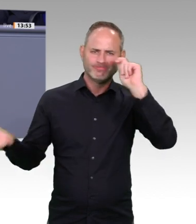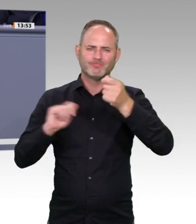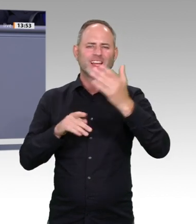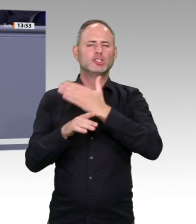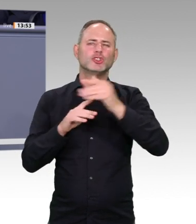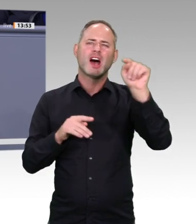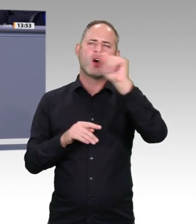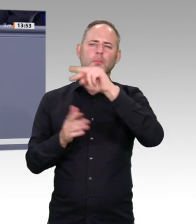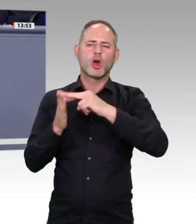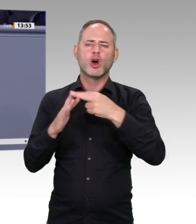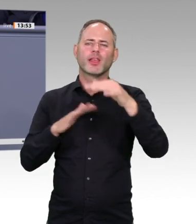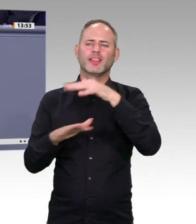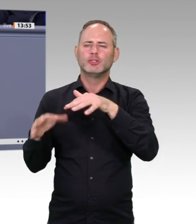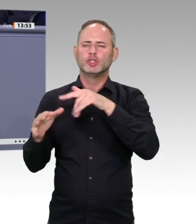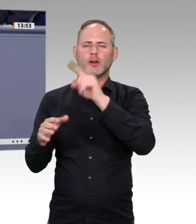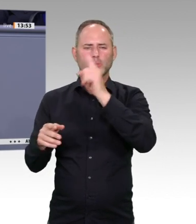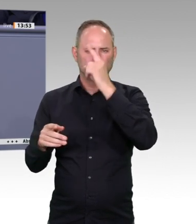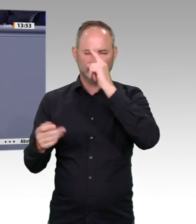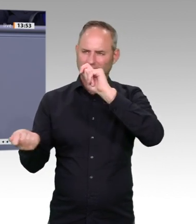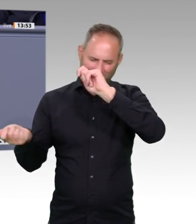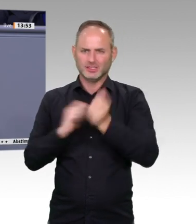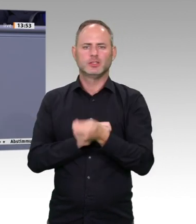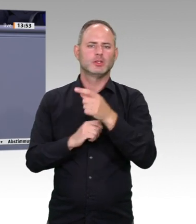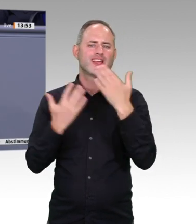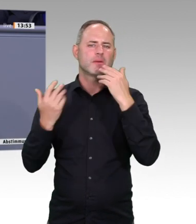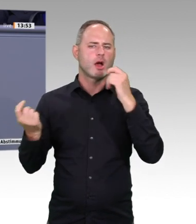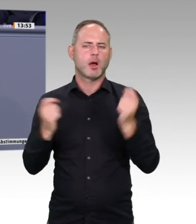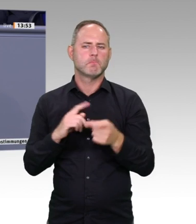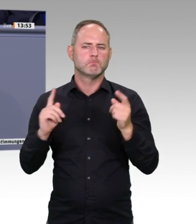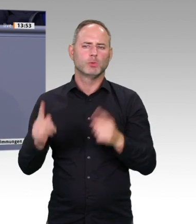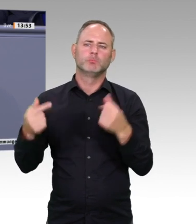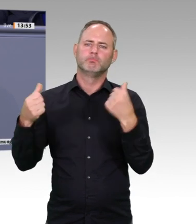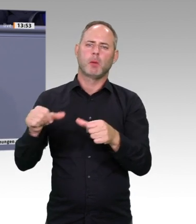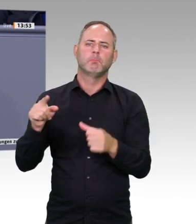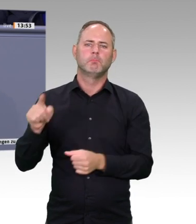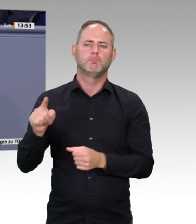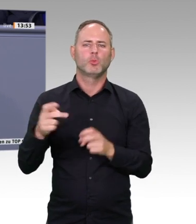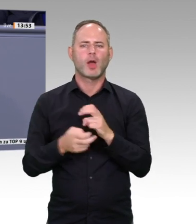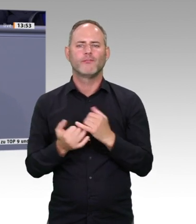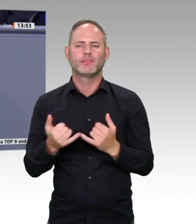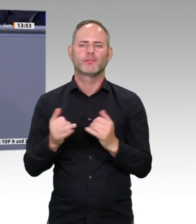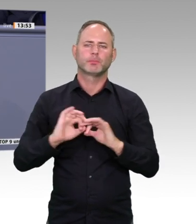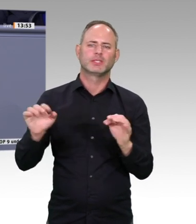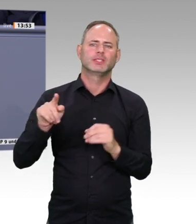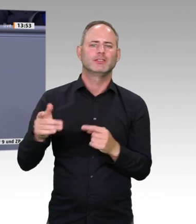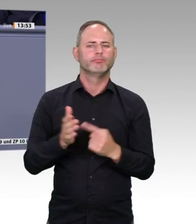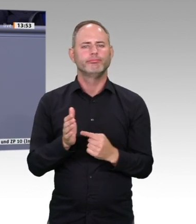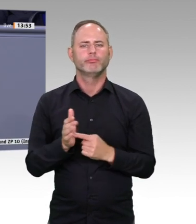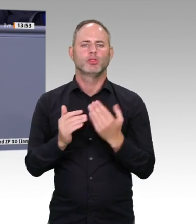oben. Wenn wir uns anschauen, wie wenig Gewicht jetzt in der Krise lange Zeit auf Bildung Kinder und Jugendliche gelegt wurde, muss ich leider sagen, das ist ein